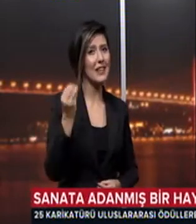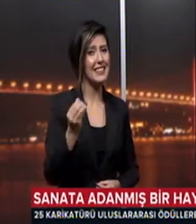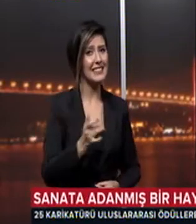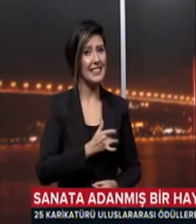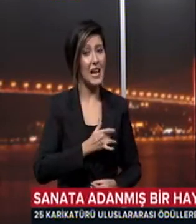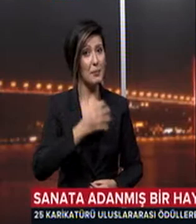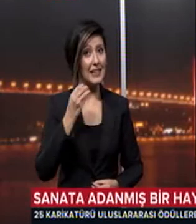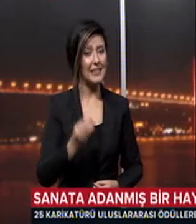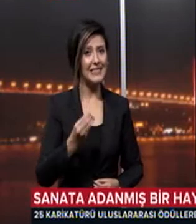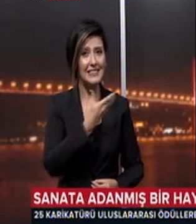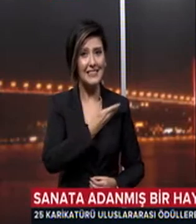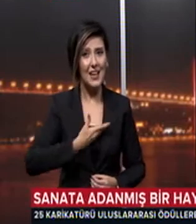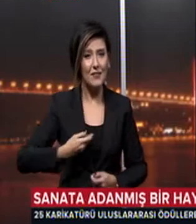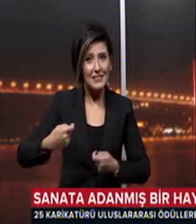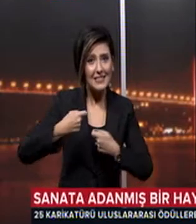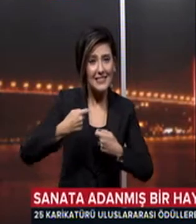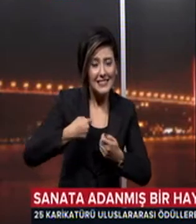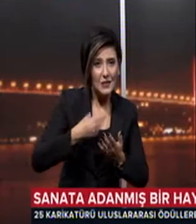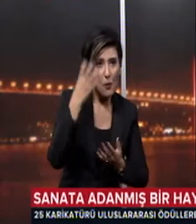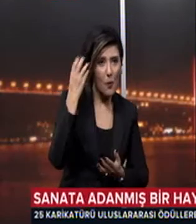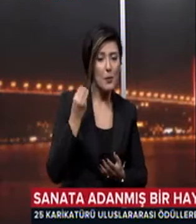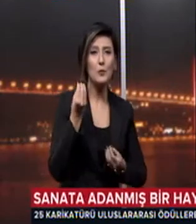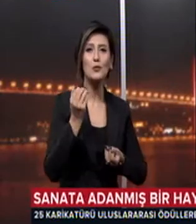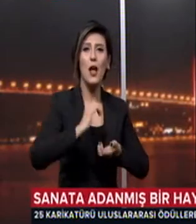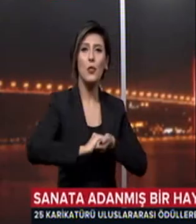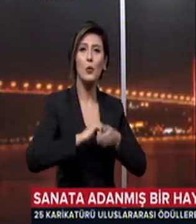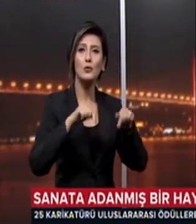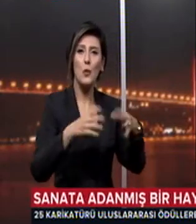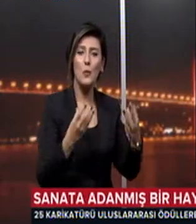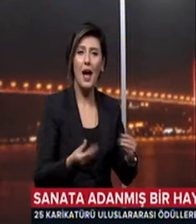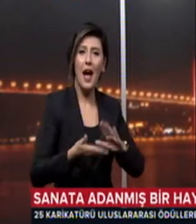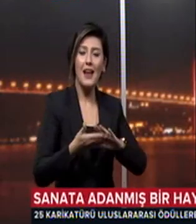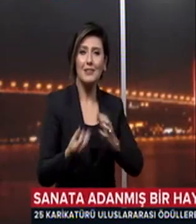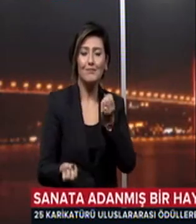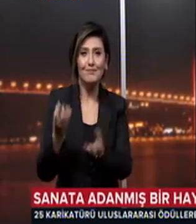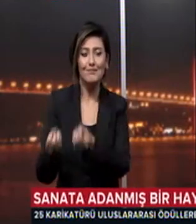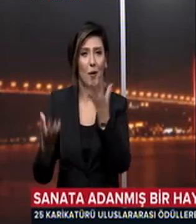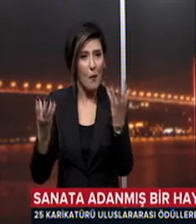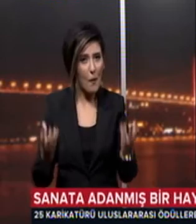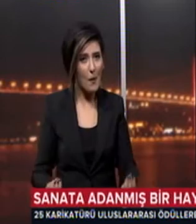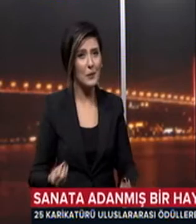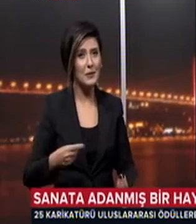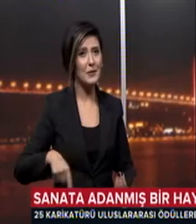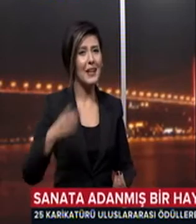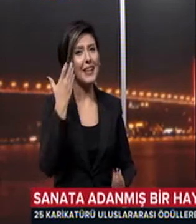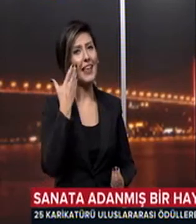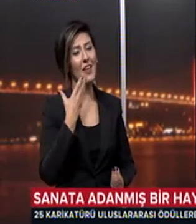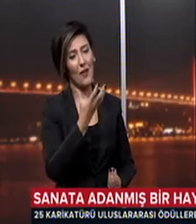insanı sevdiriyor yaptığı işe Güzel dostluklar edindik, arkadaşlıklar edindik, çok keyif alıyoruz